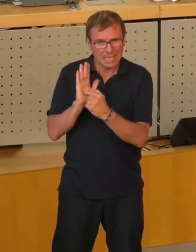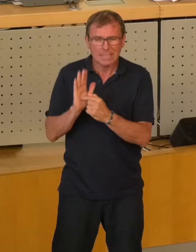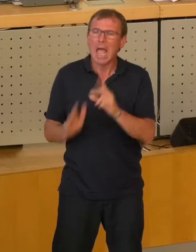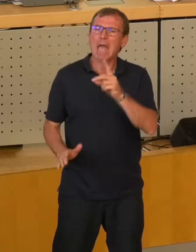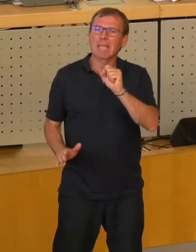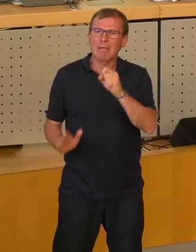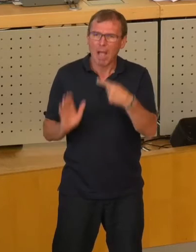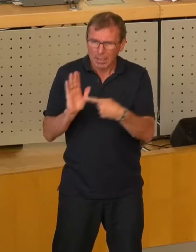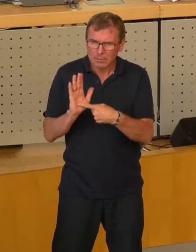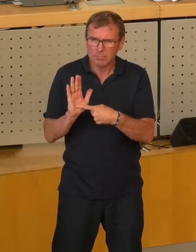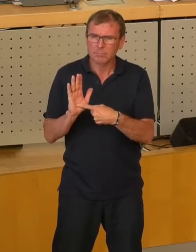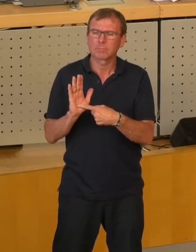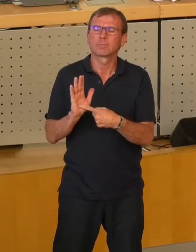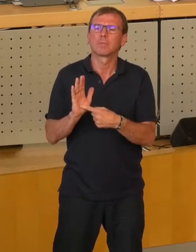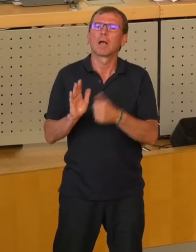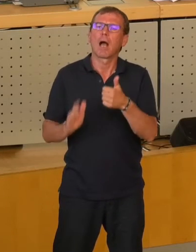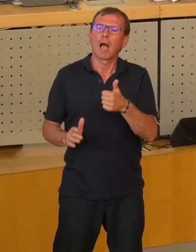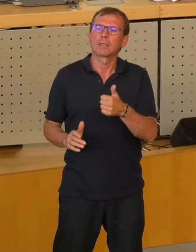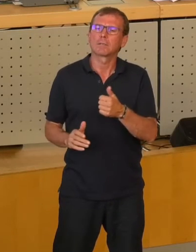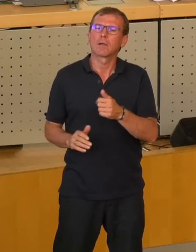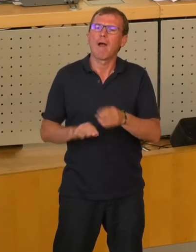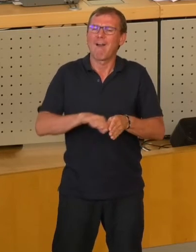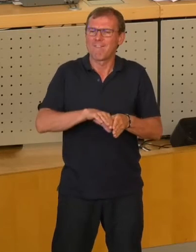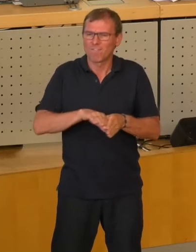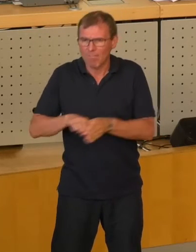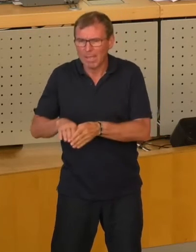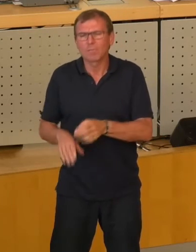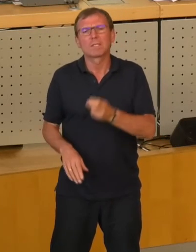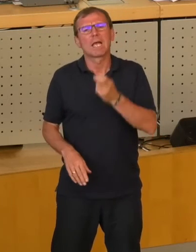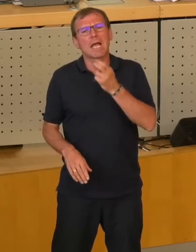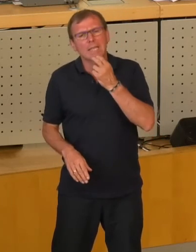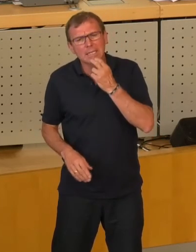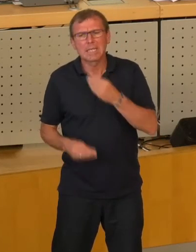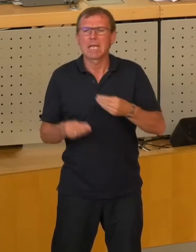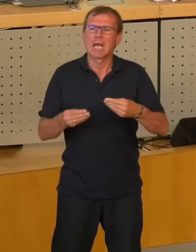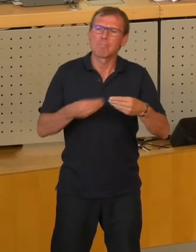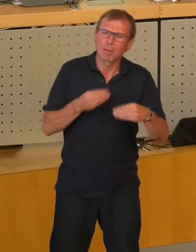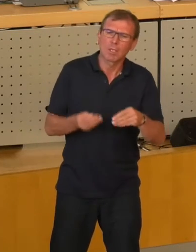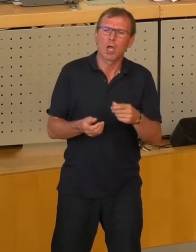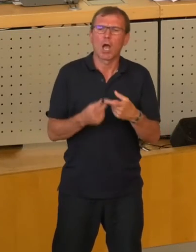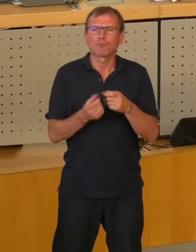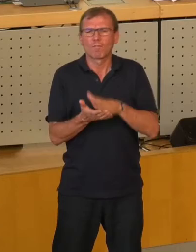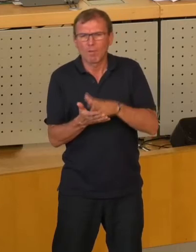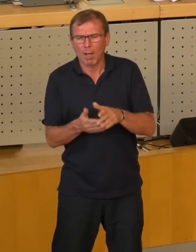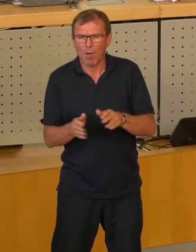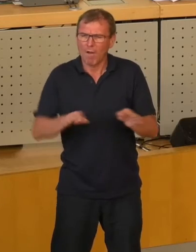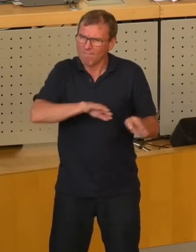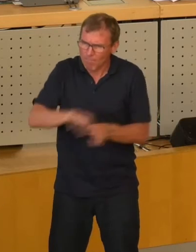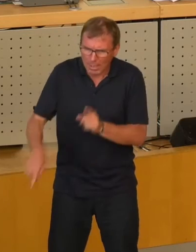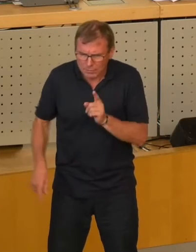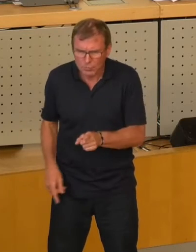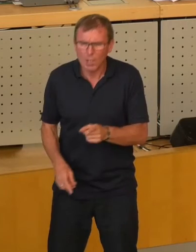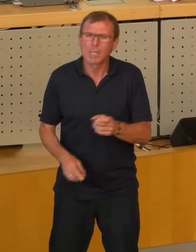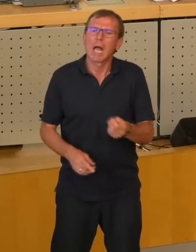DREWAG eben auch an einer Vermeidung von Energie, Material und Stoffverbrauch mitwirken soll, dass sie die